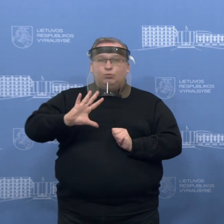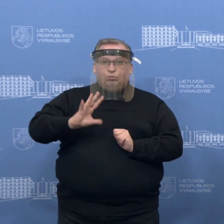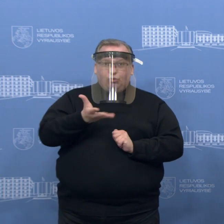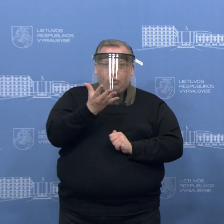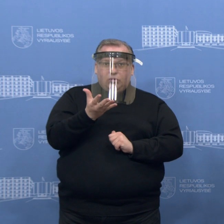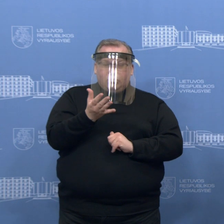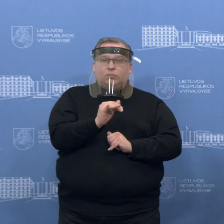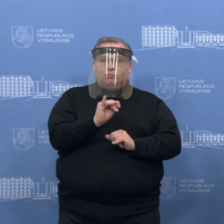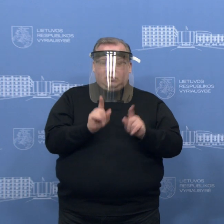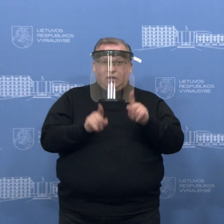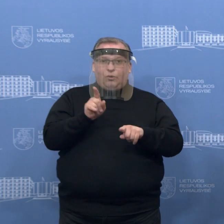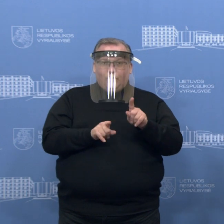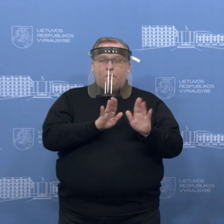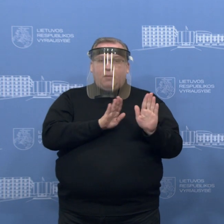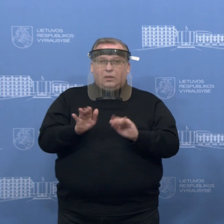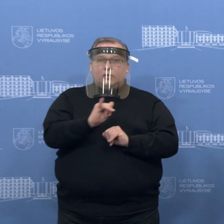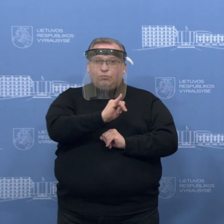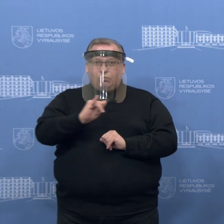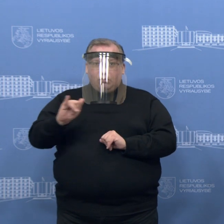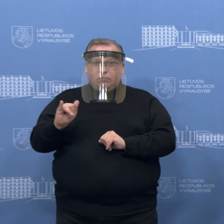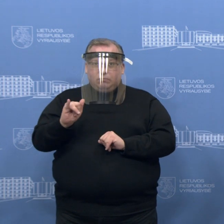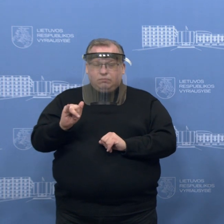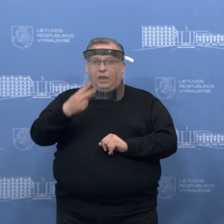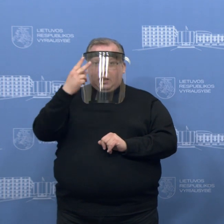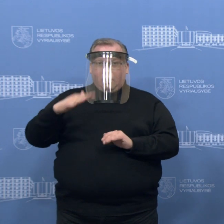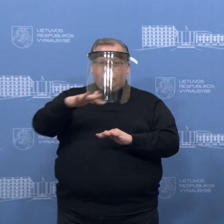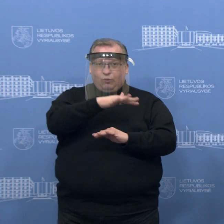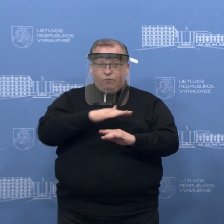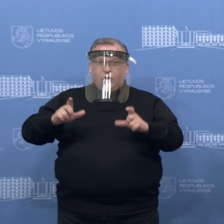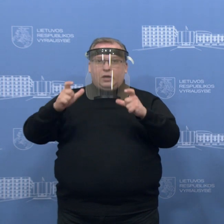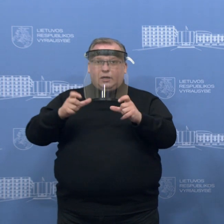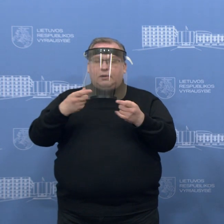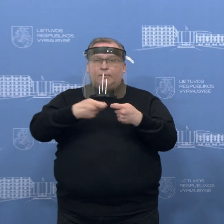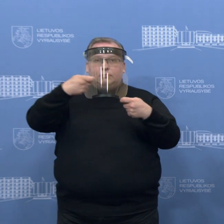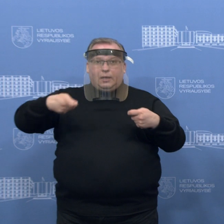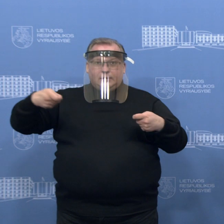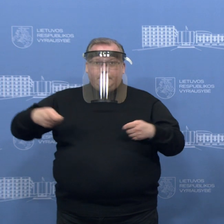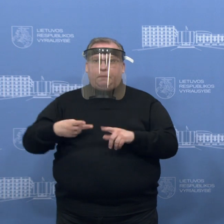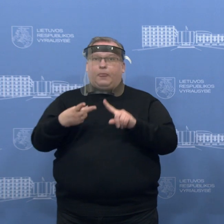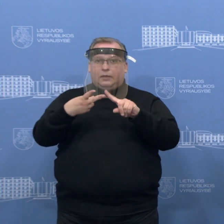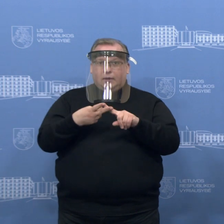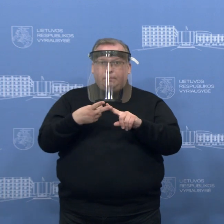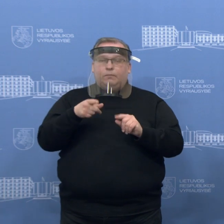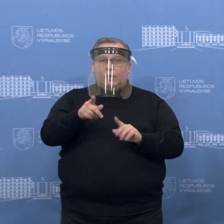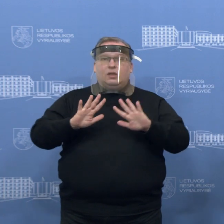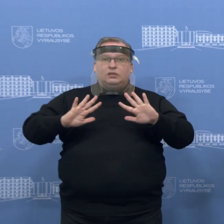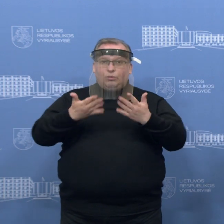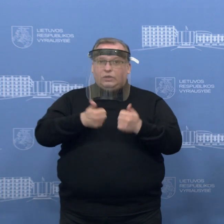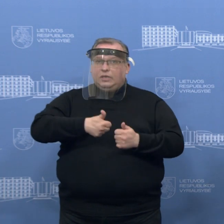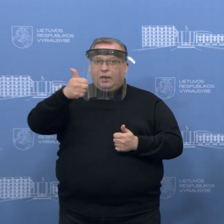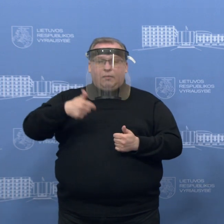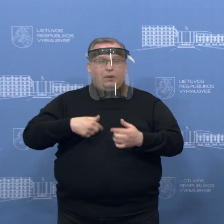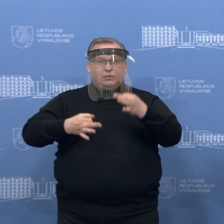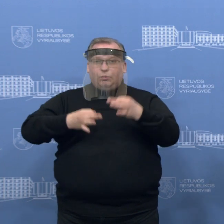negerėjančiai situacijai, tas karantinas šalyje galėtų būti tesamas? Ačiū. Na, antro pradėsiu, kadangi situacija geriai, tai kol kas mes